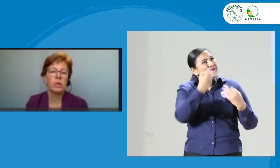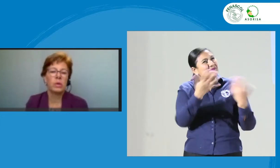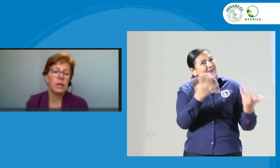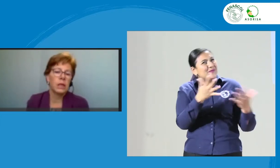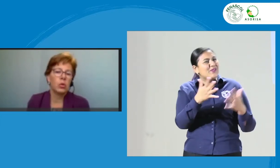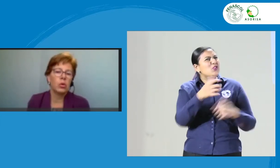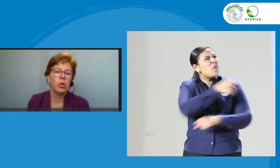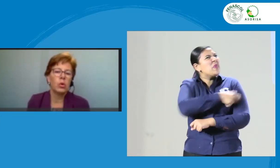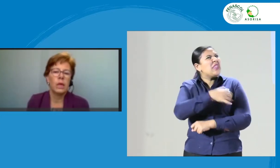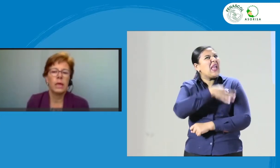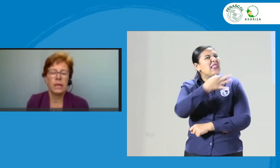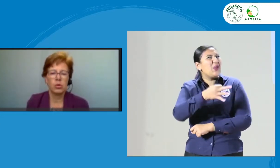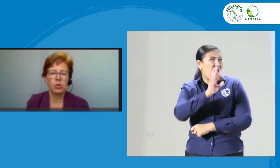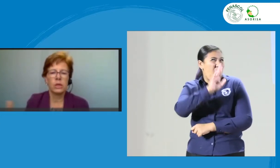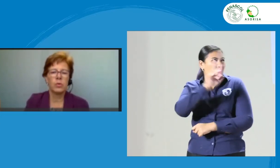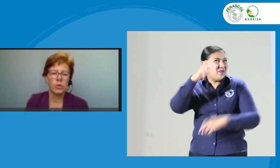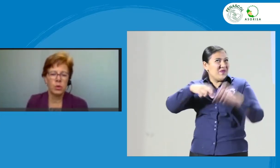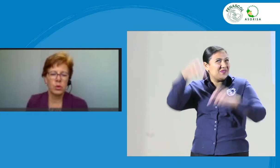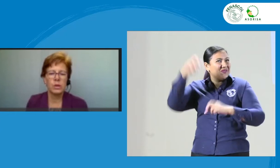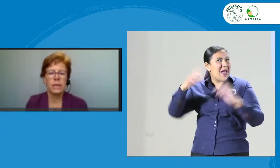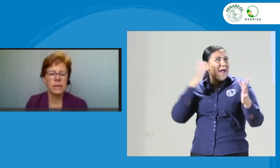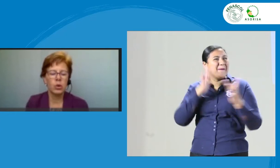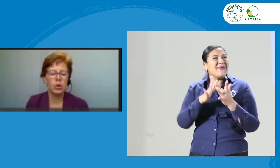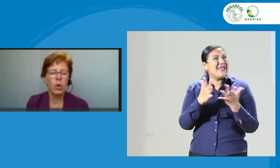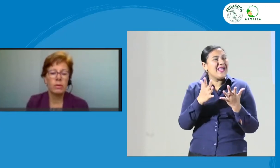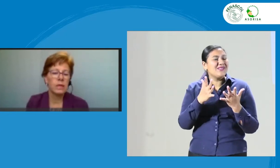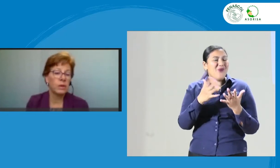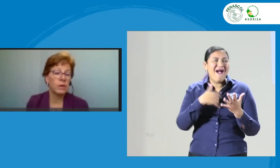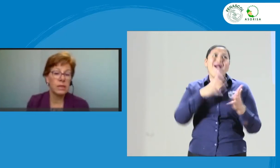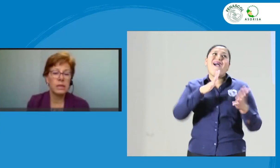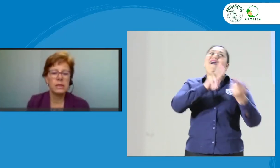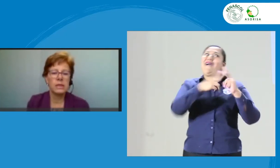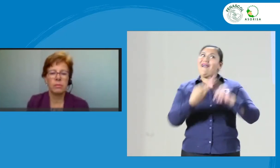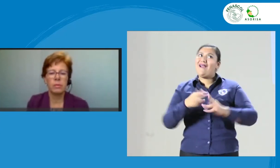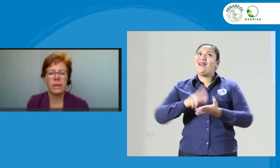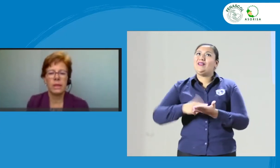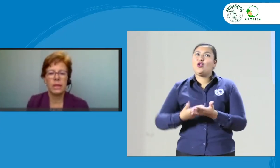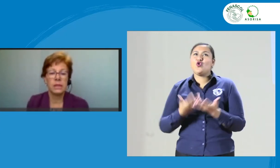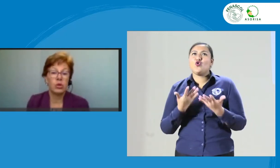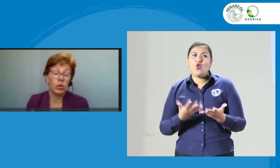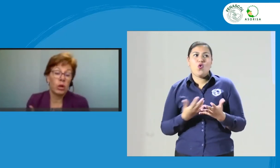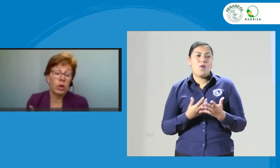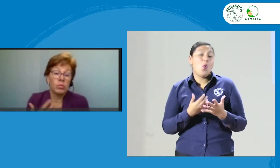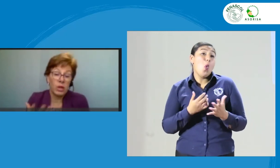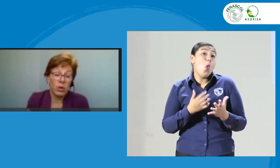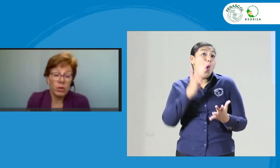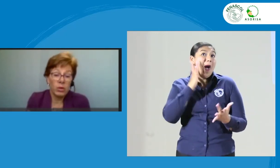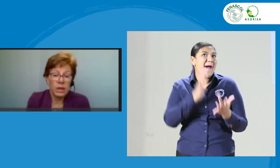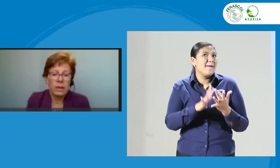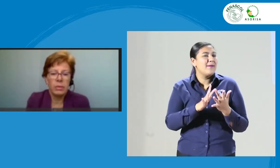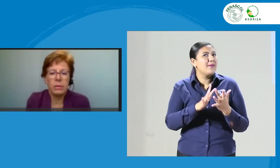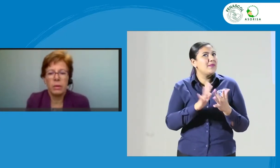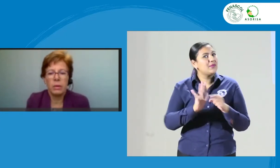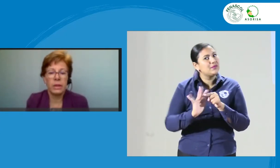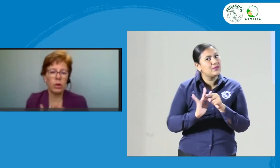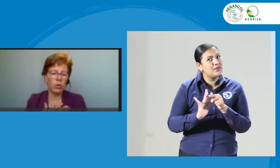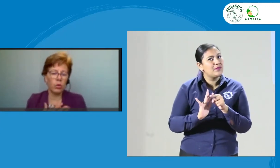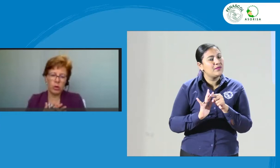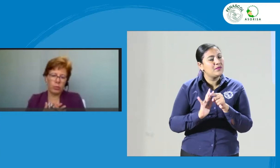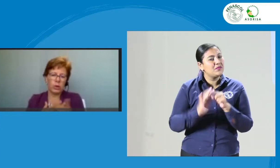ese comité ético en las otras profesiones de las que tú hablas. A ver si se implementa, si yo creo que vale la pena implementarlo o no. Mi